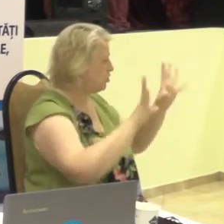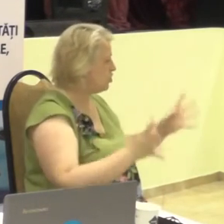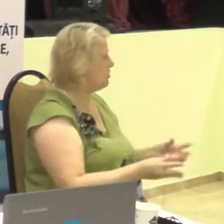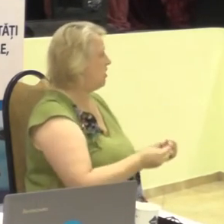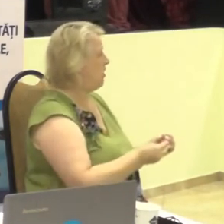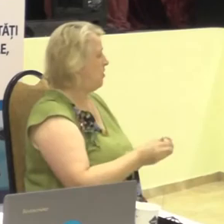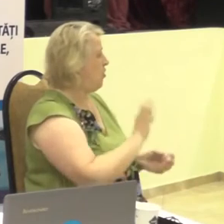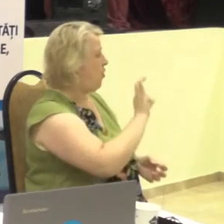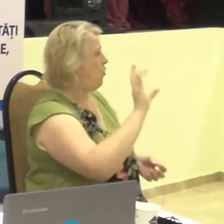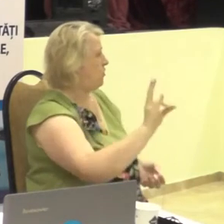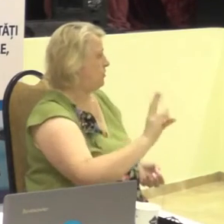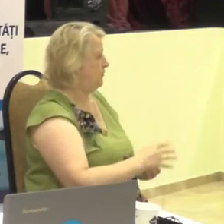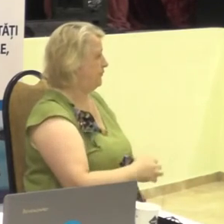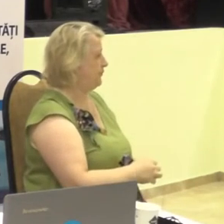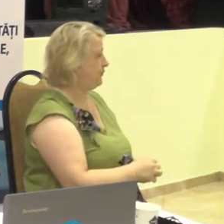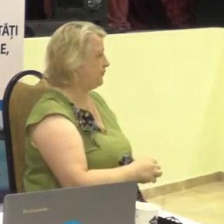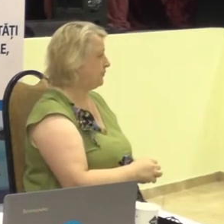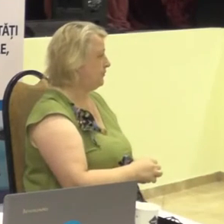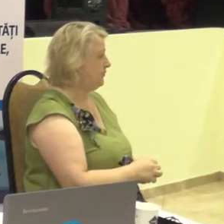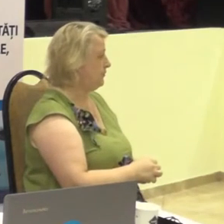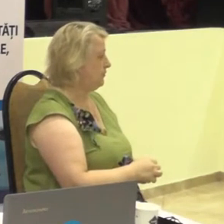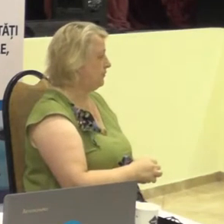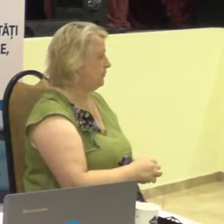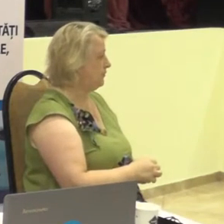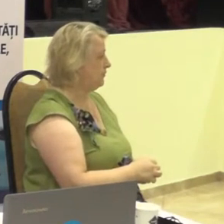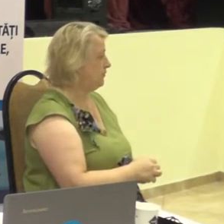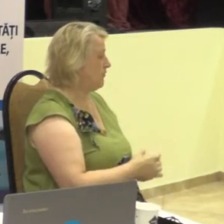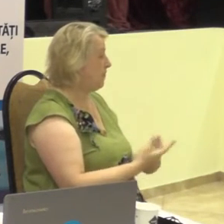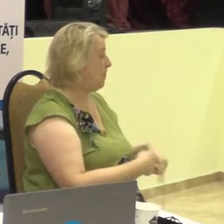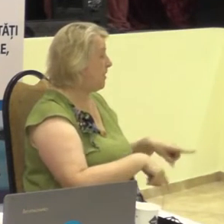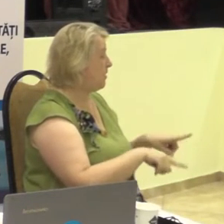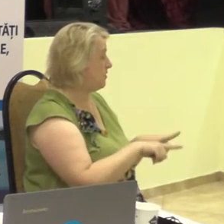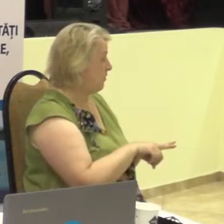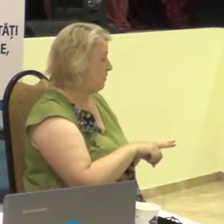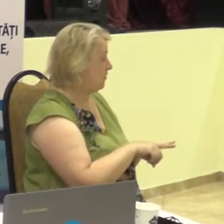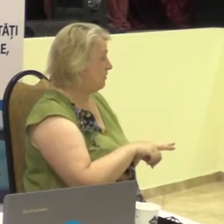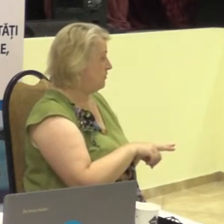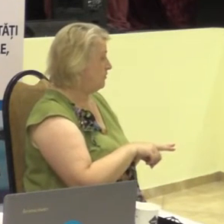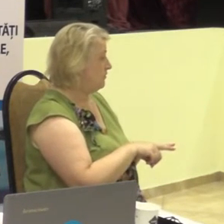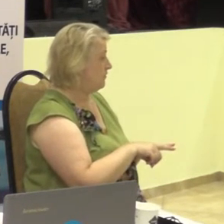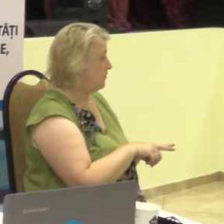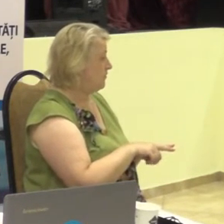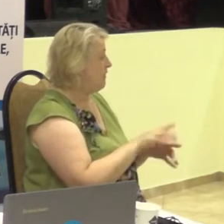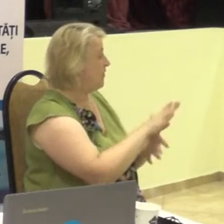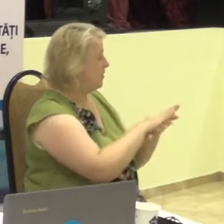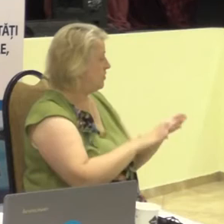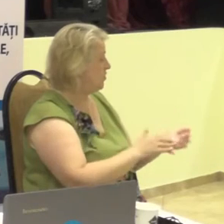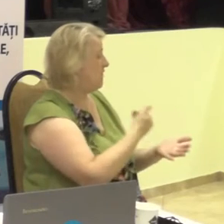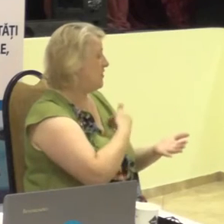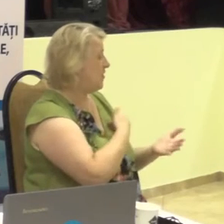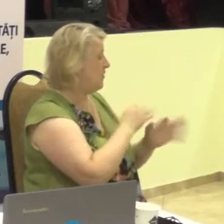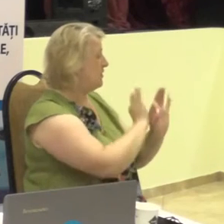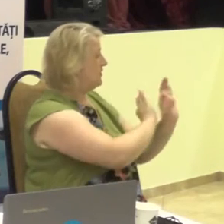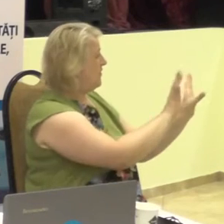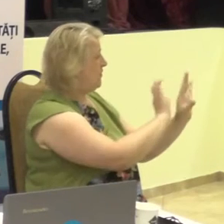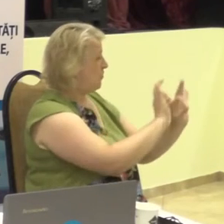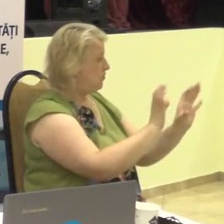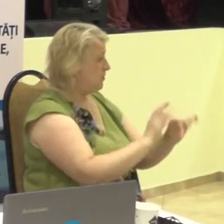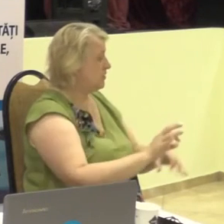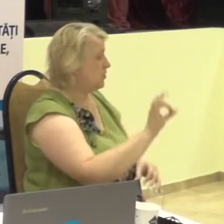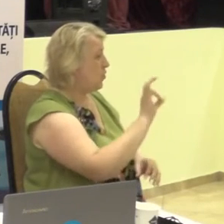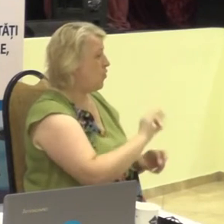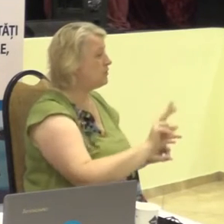1. Astfel, în continuare vreau să vă vorbesc despre